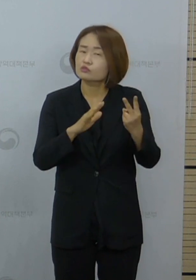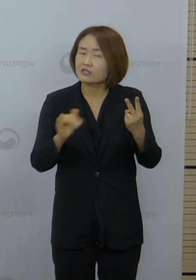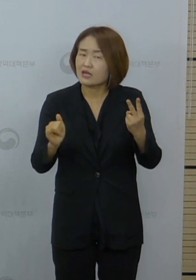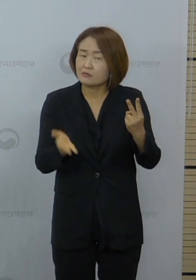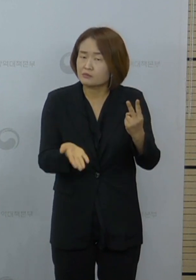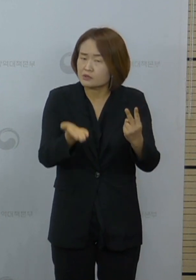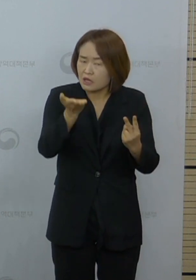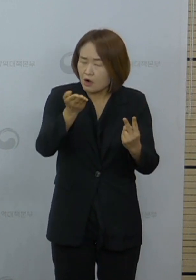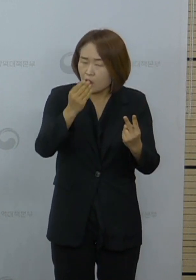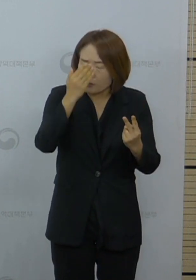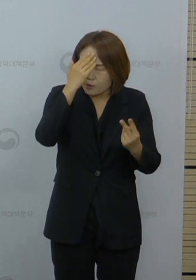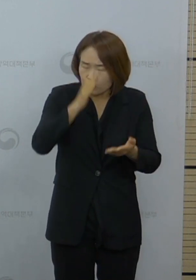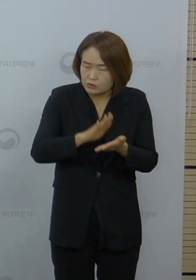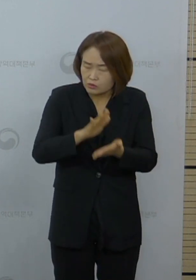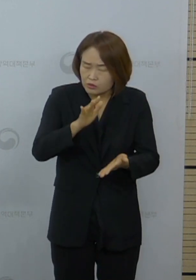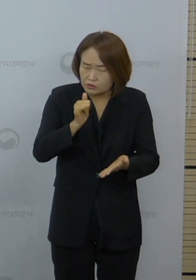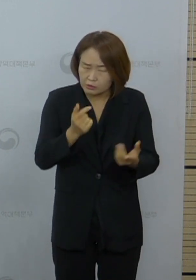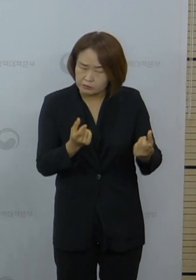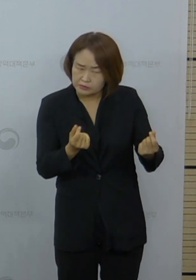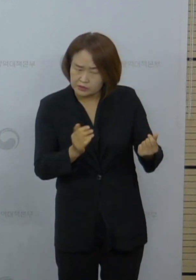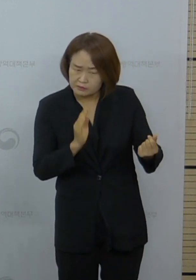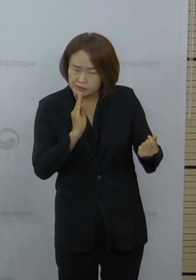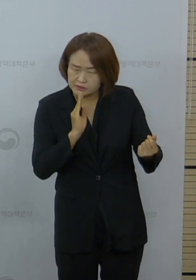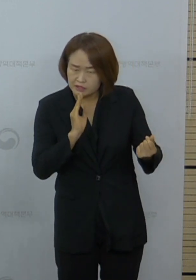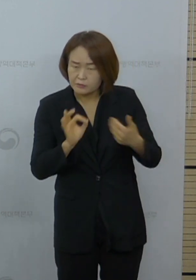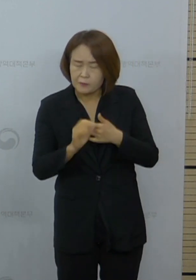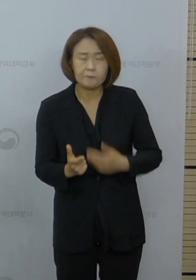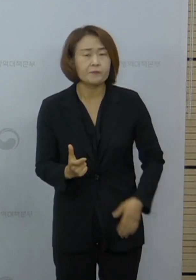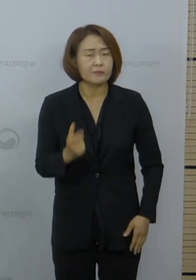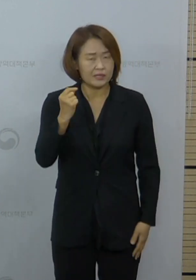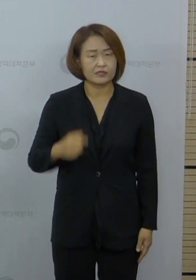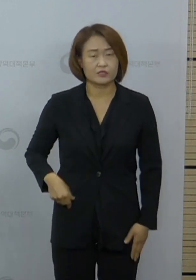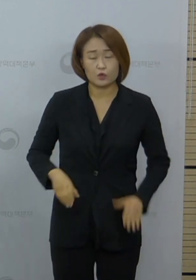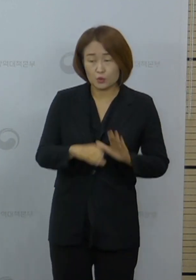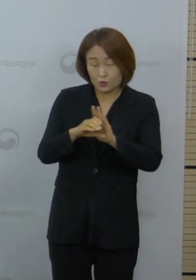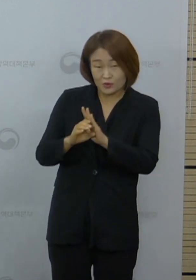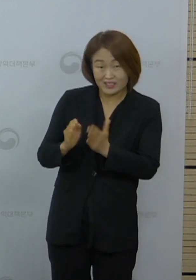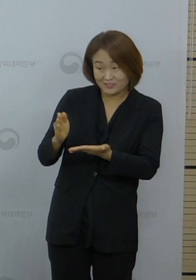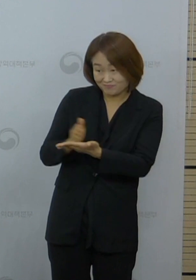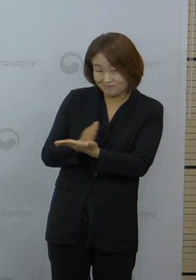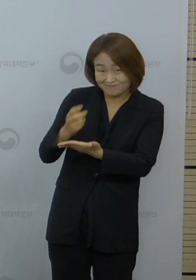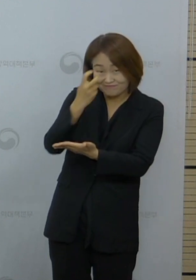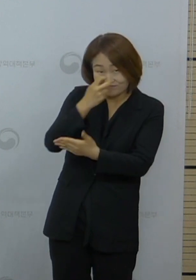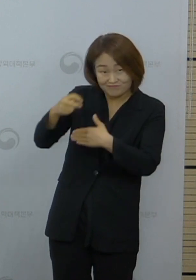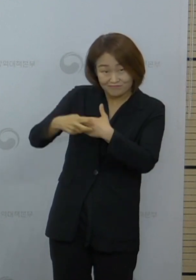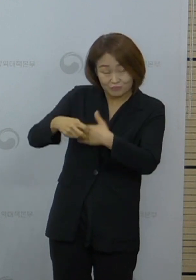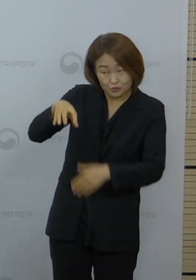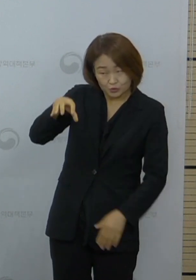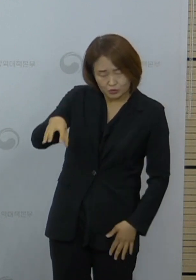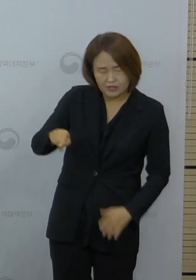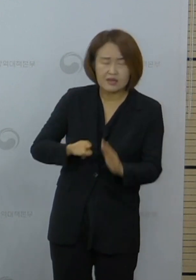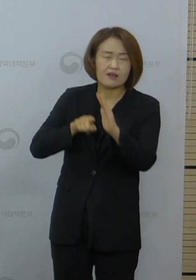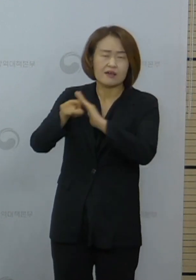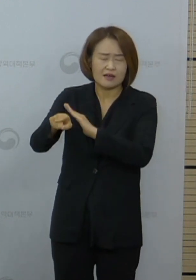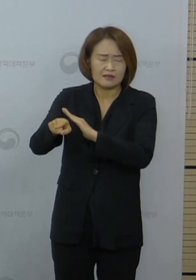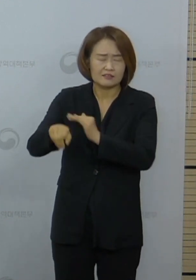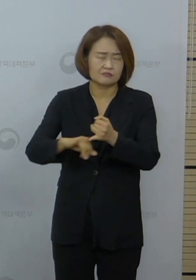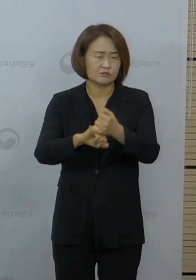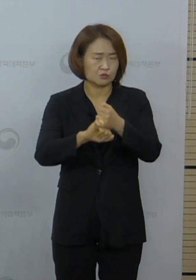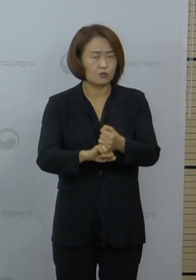유사 증상자가 발생할 경우에는 선별진료소에서 검사를 받으실 것을 다시 한번 당부드립니다.